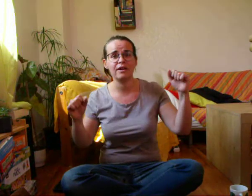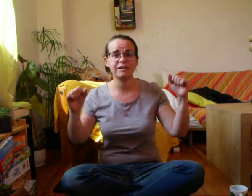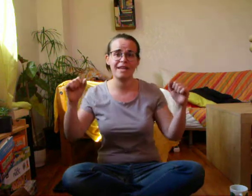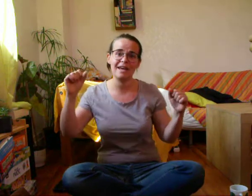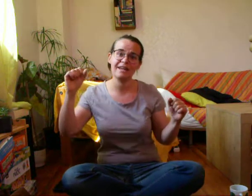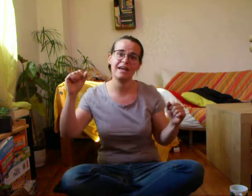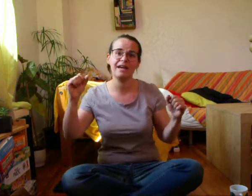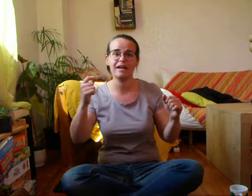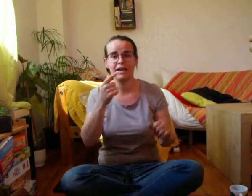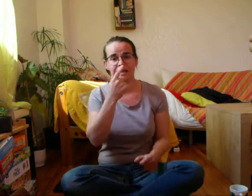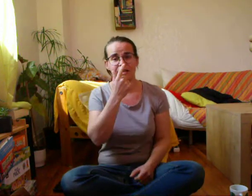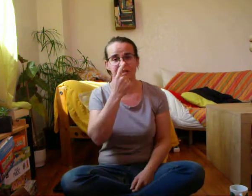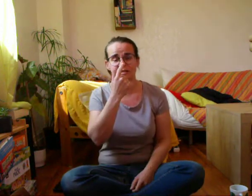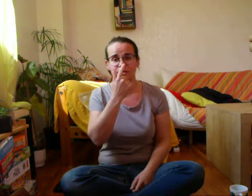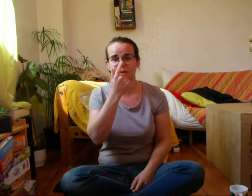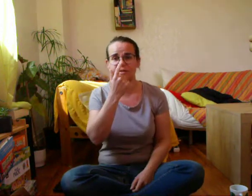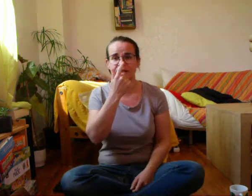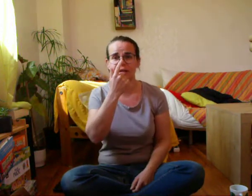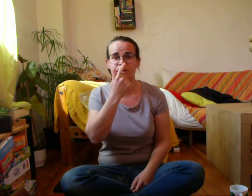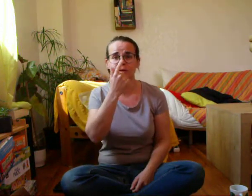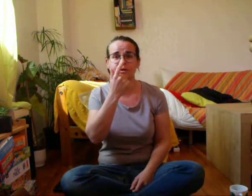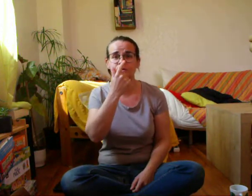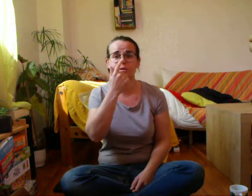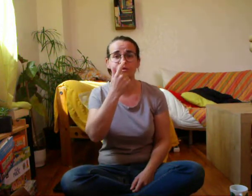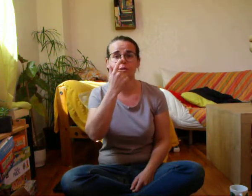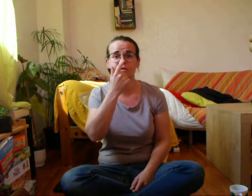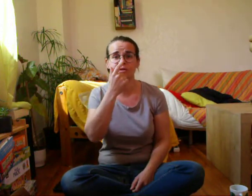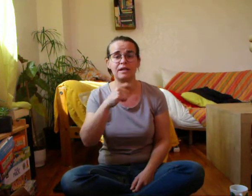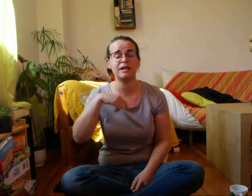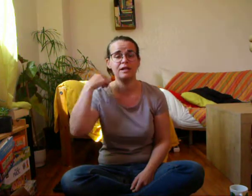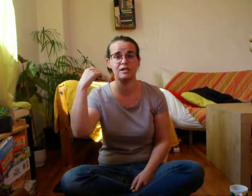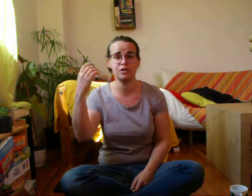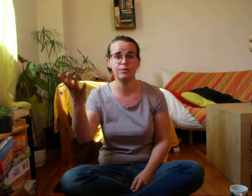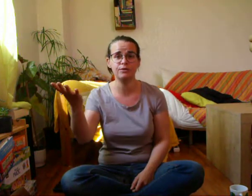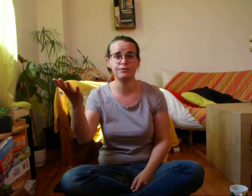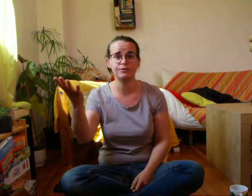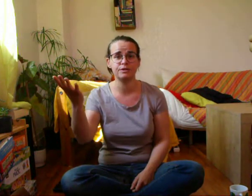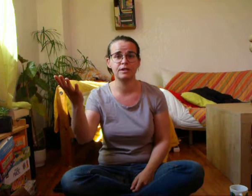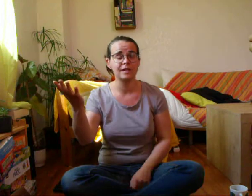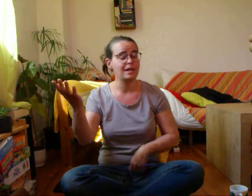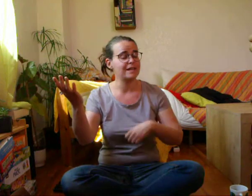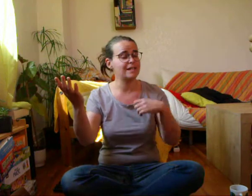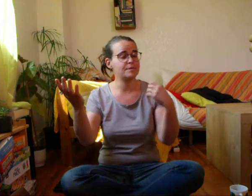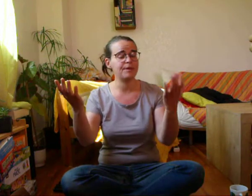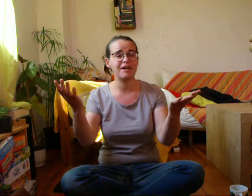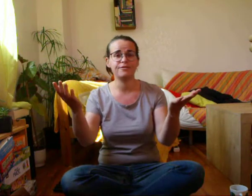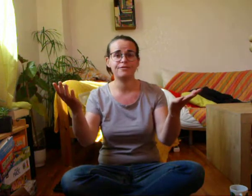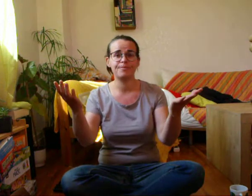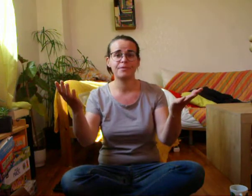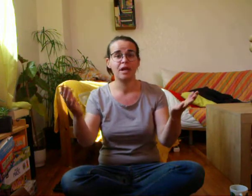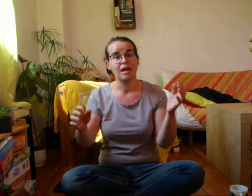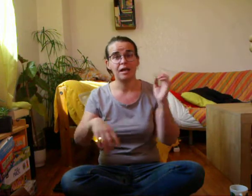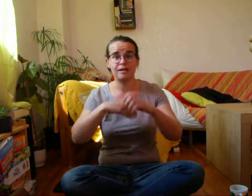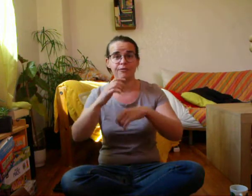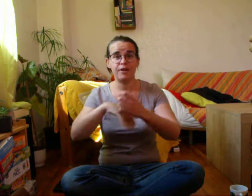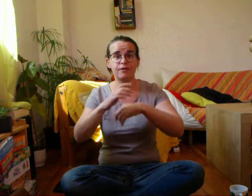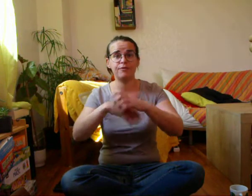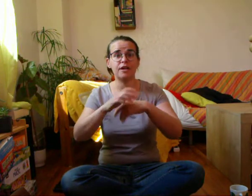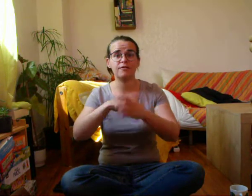derrière Et se protaient le bout du nez Et je plop, et je plop, plop,